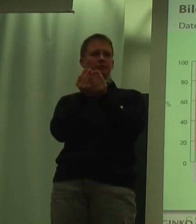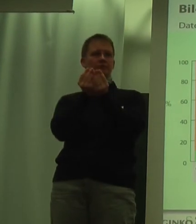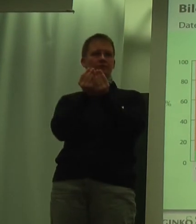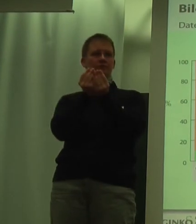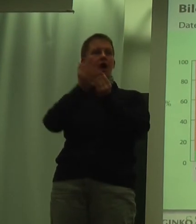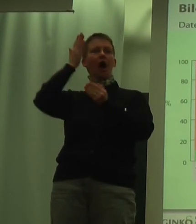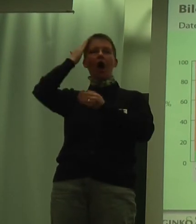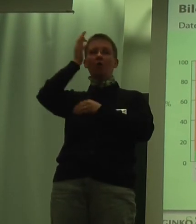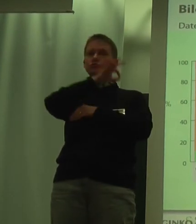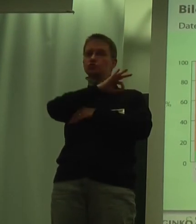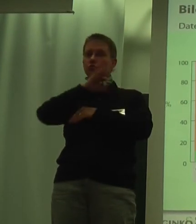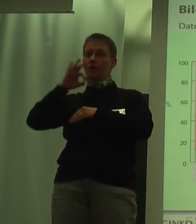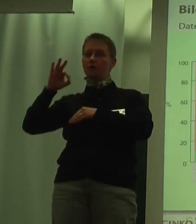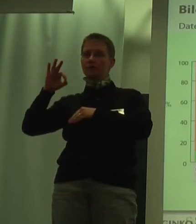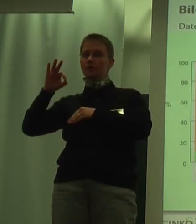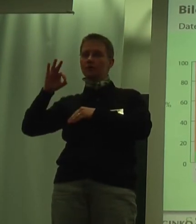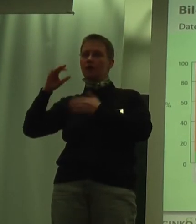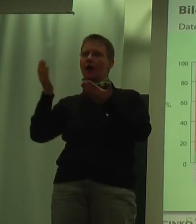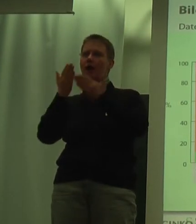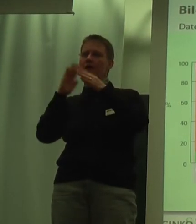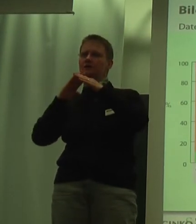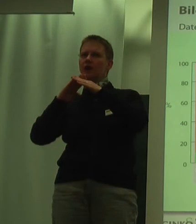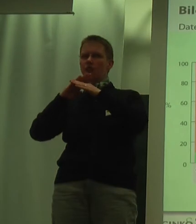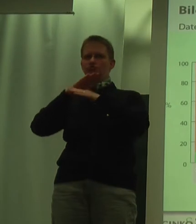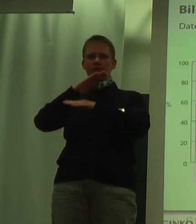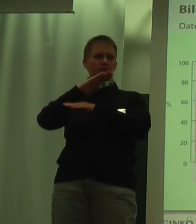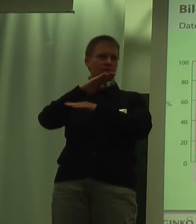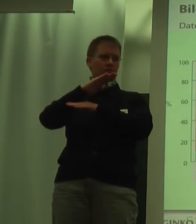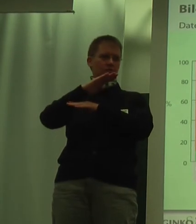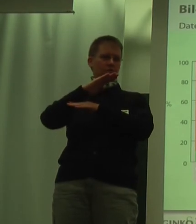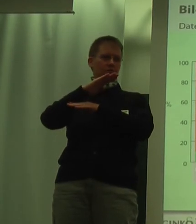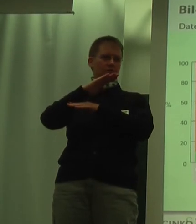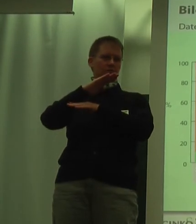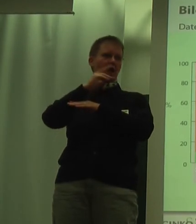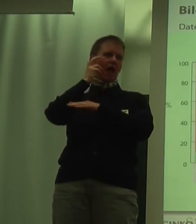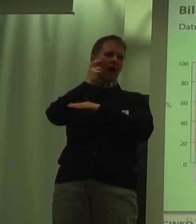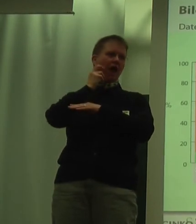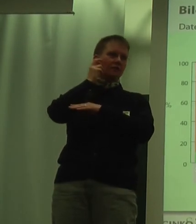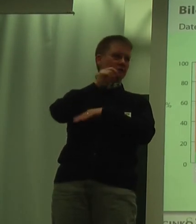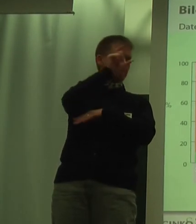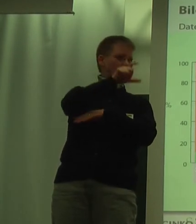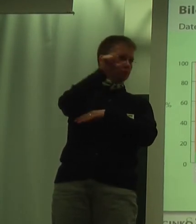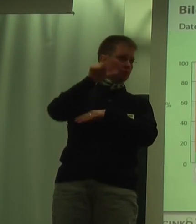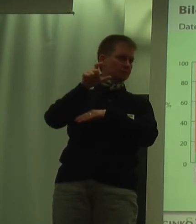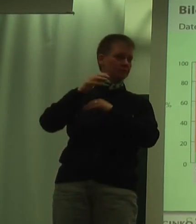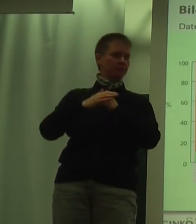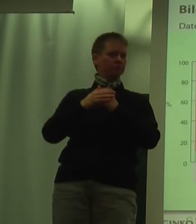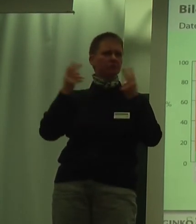Hauptschulen einen leichten Anstieg Richtung ältere Personen, egal ob